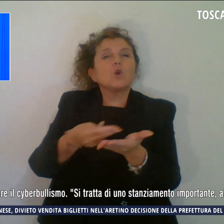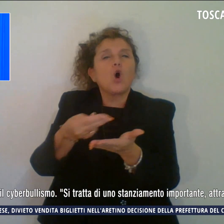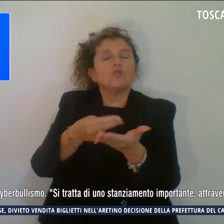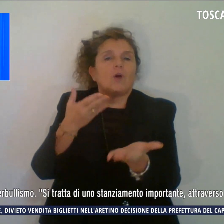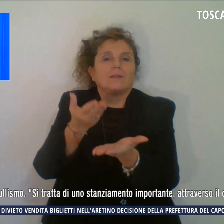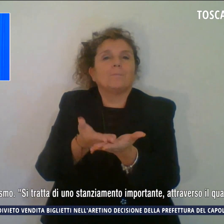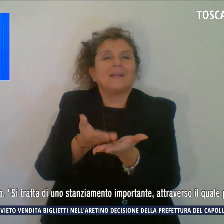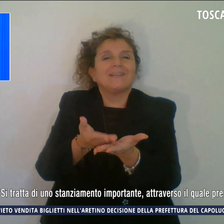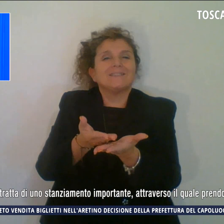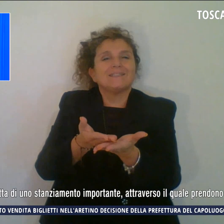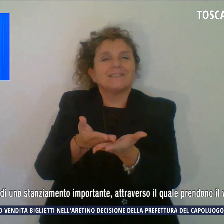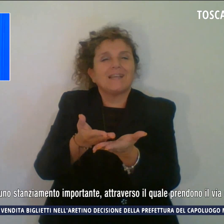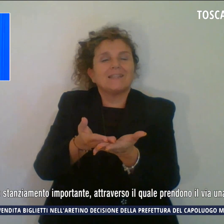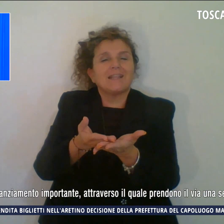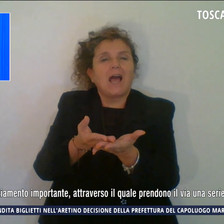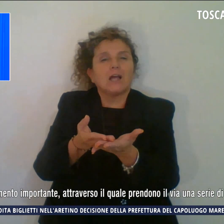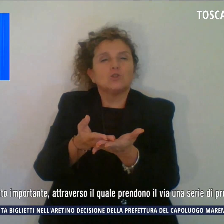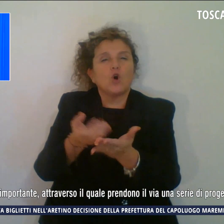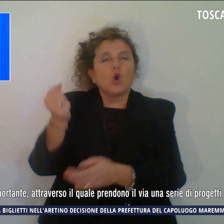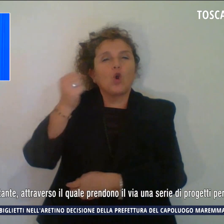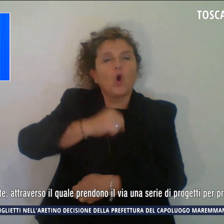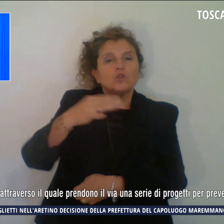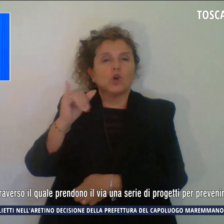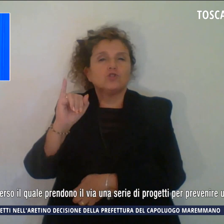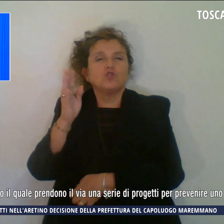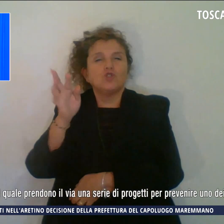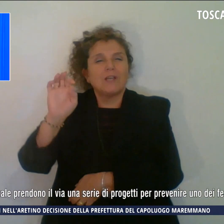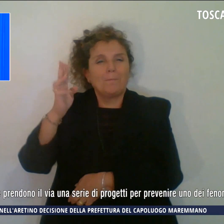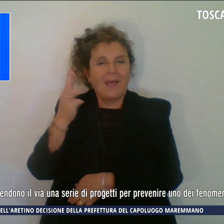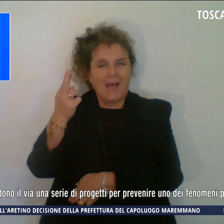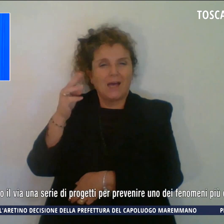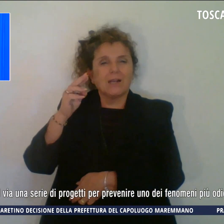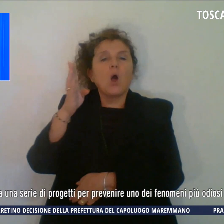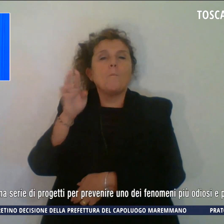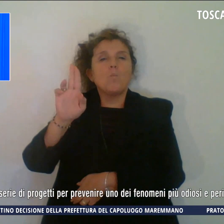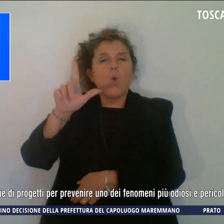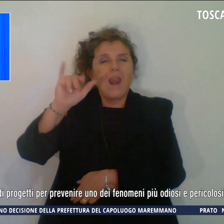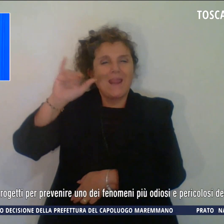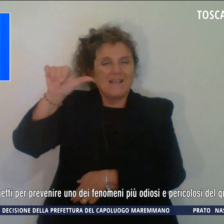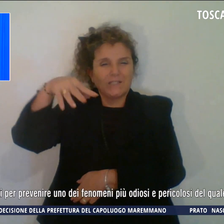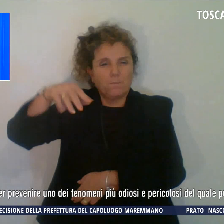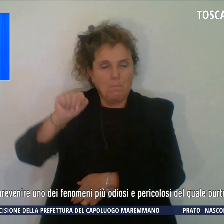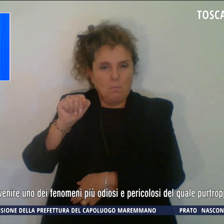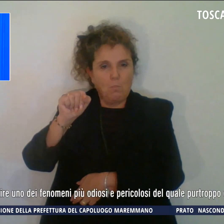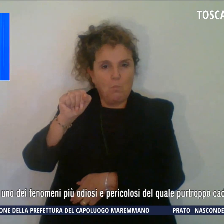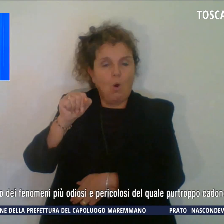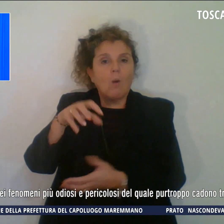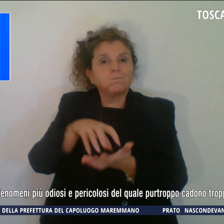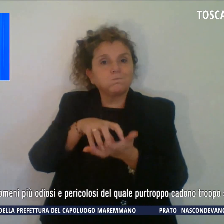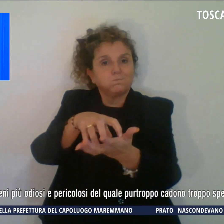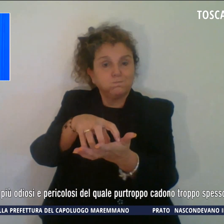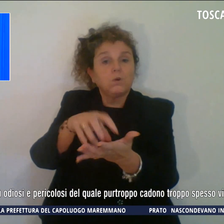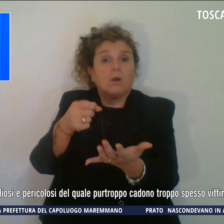per combattere il cyberbullismo. Si tratta di uno stanziamento importante